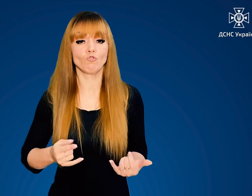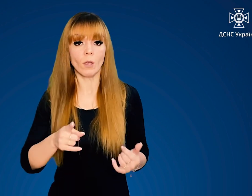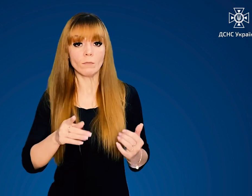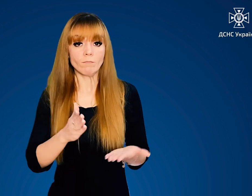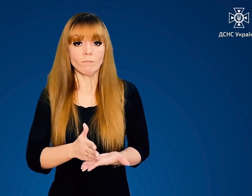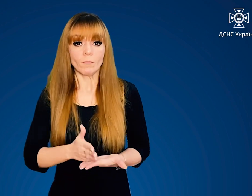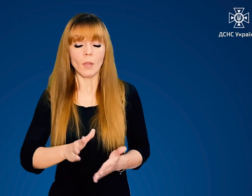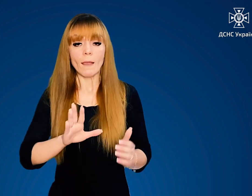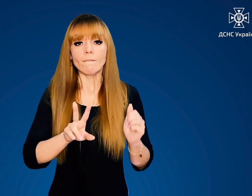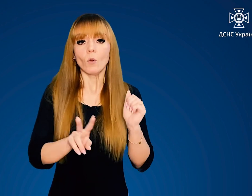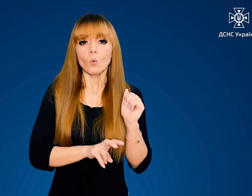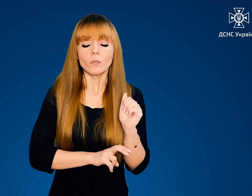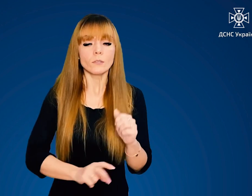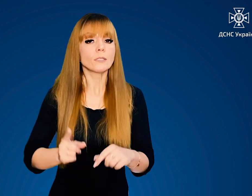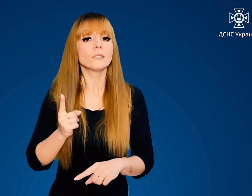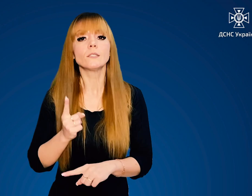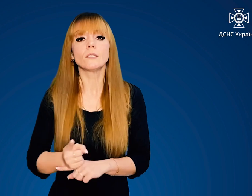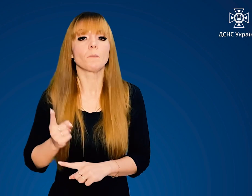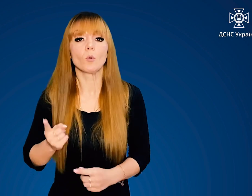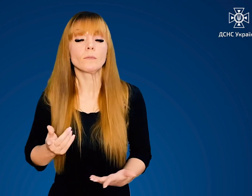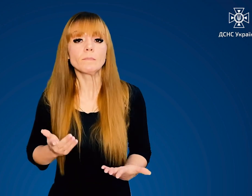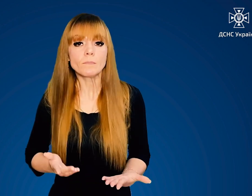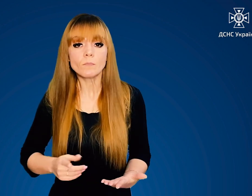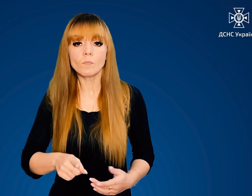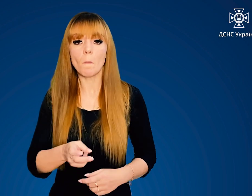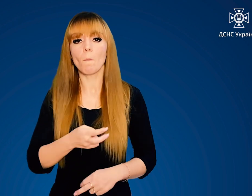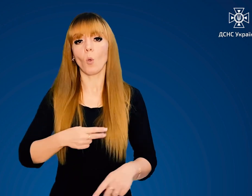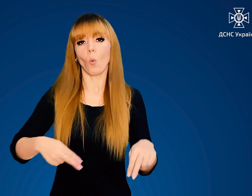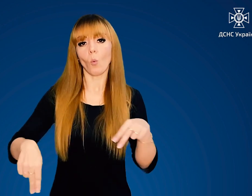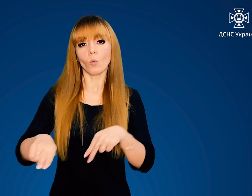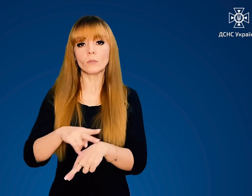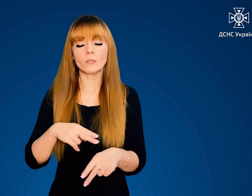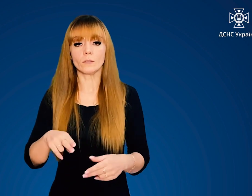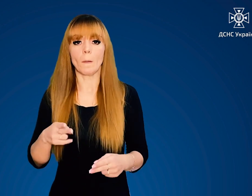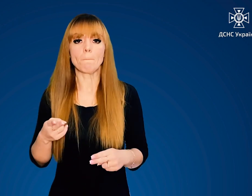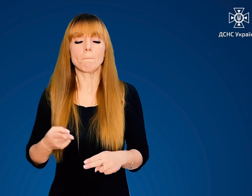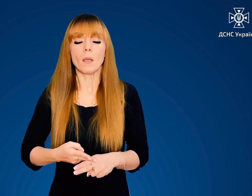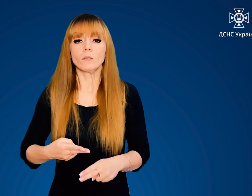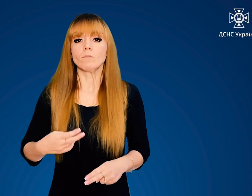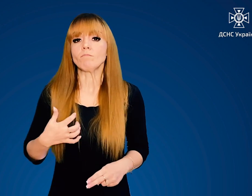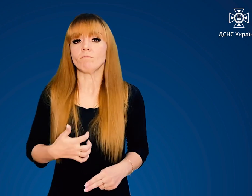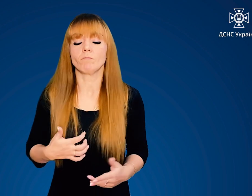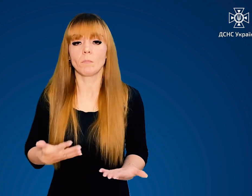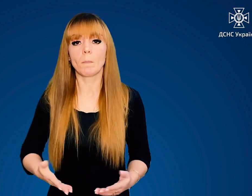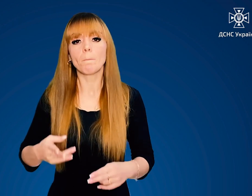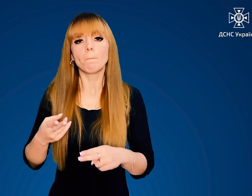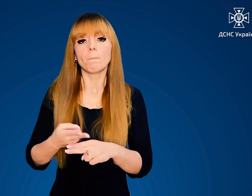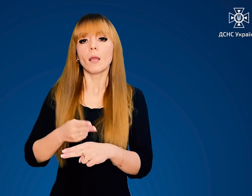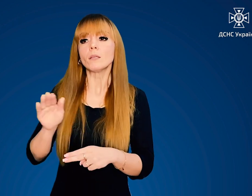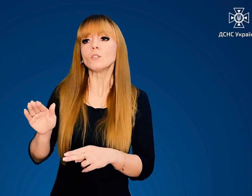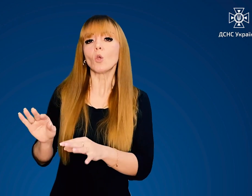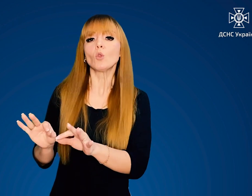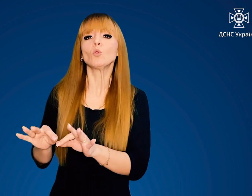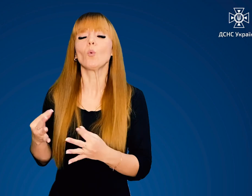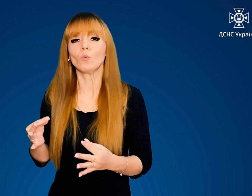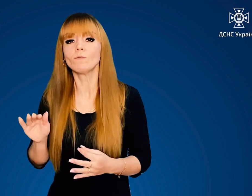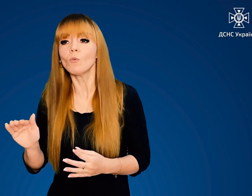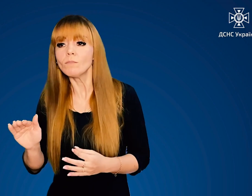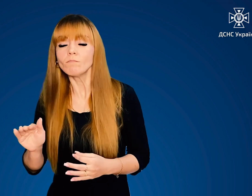укритті забороняється ходити по приміщенню без потреби, без дозволу пересувати